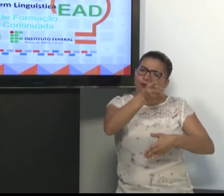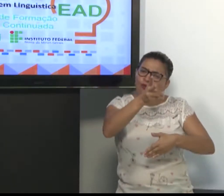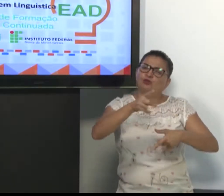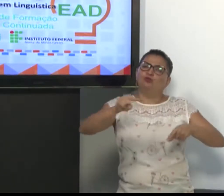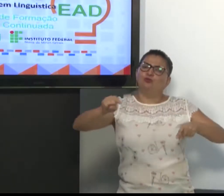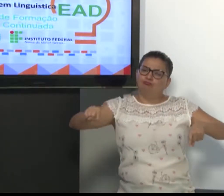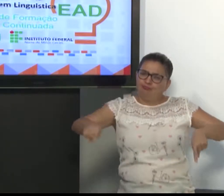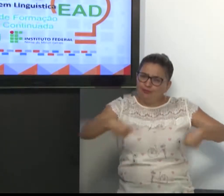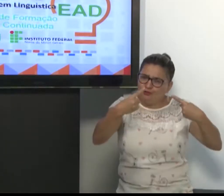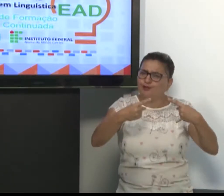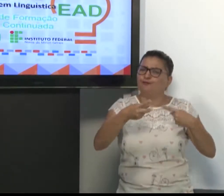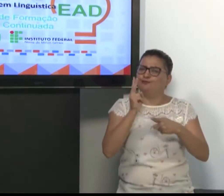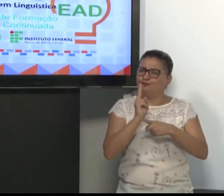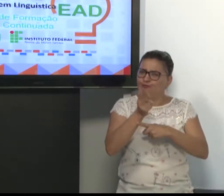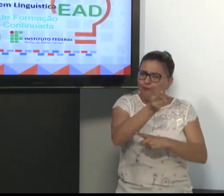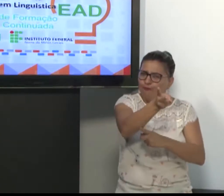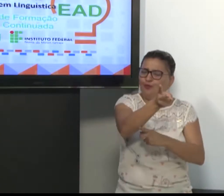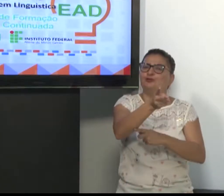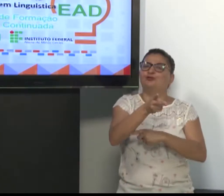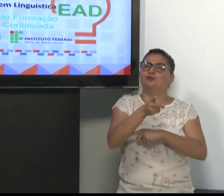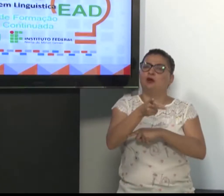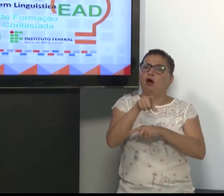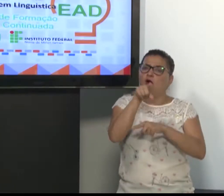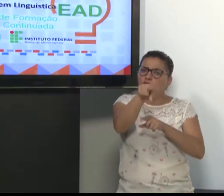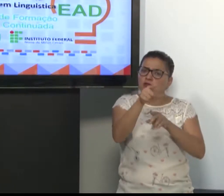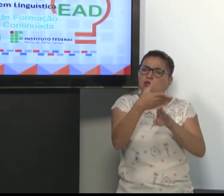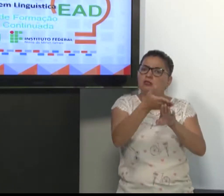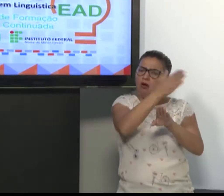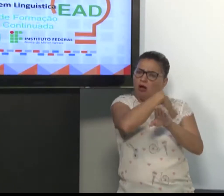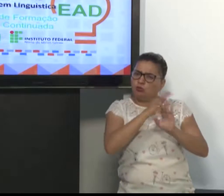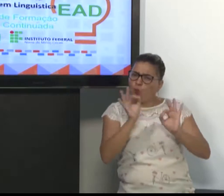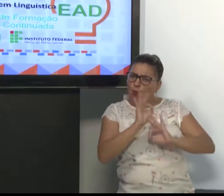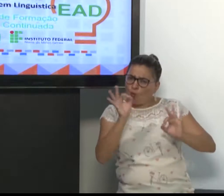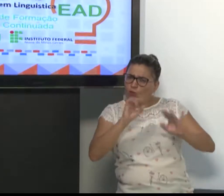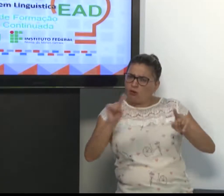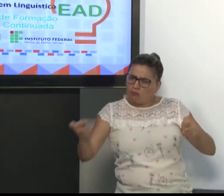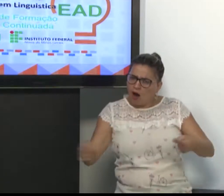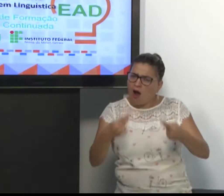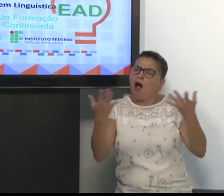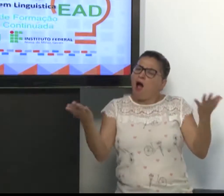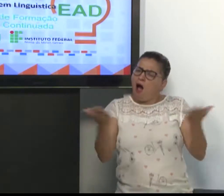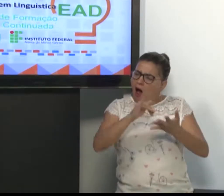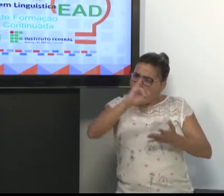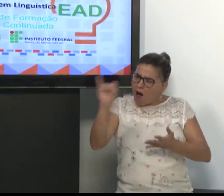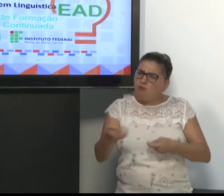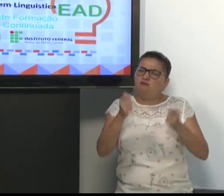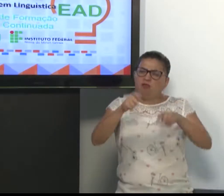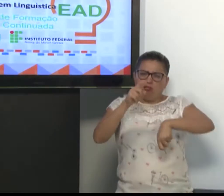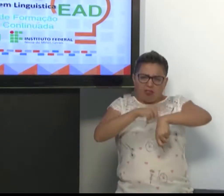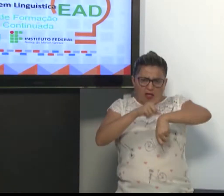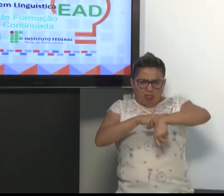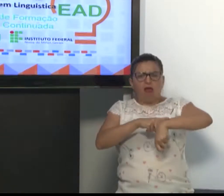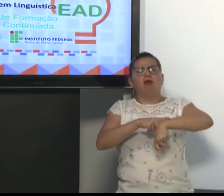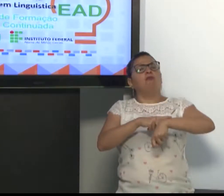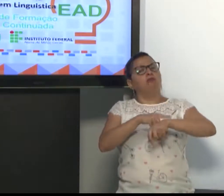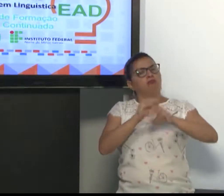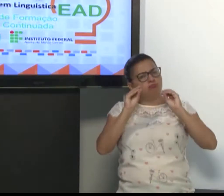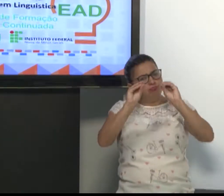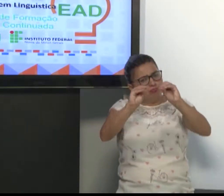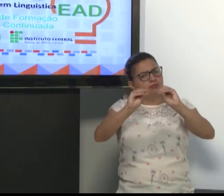conseguem, gostaria que vocês participassem dos fóruns. Se não participou ainda, aproveita, ainda dá tempo de